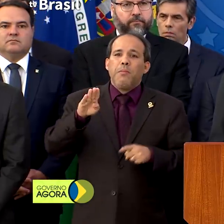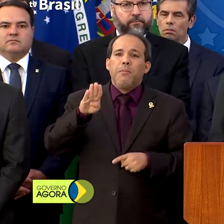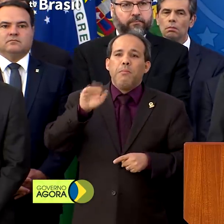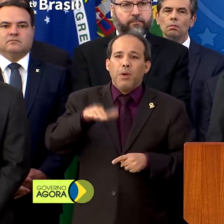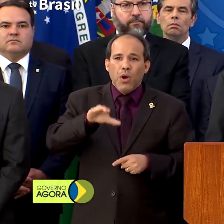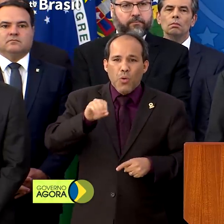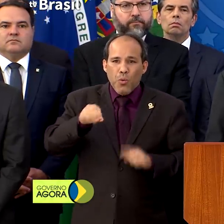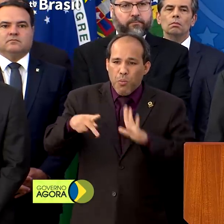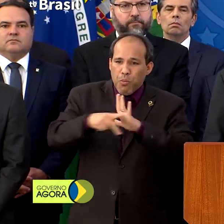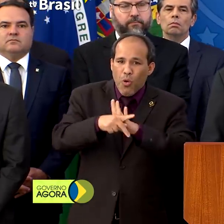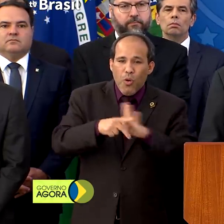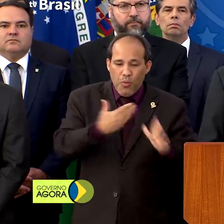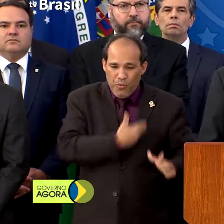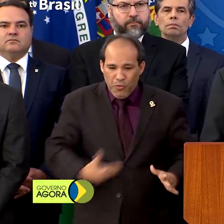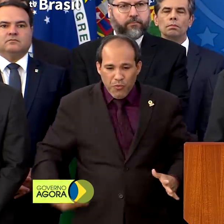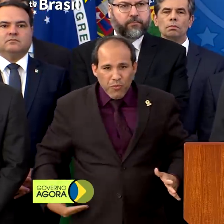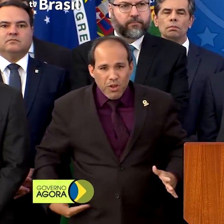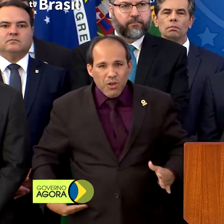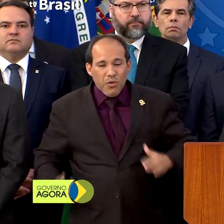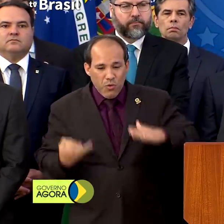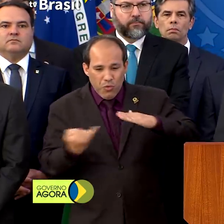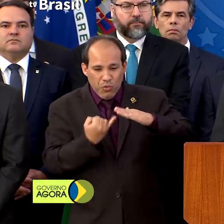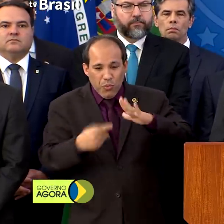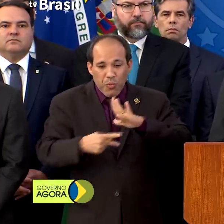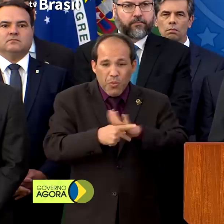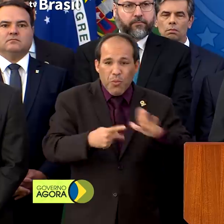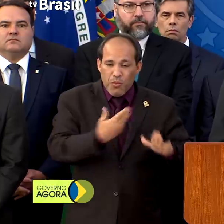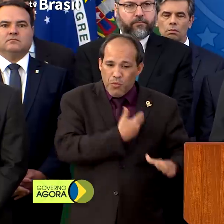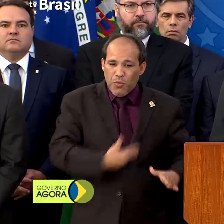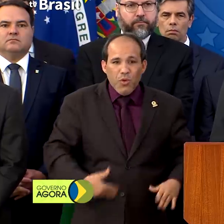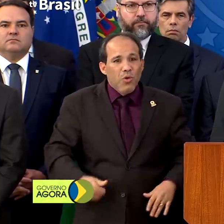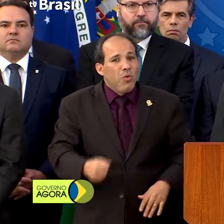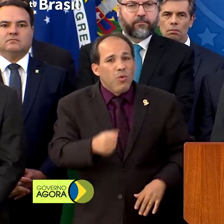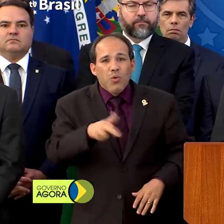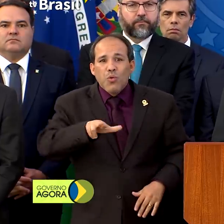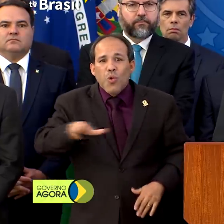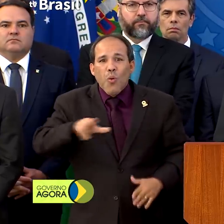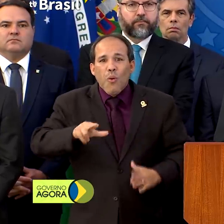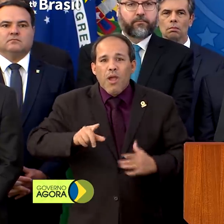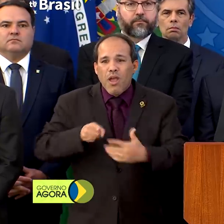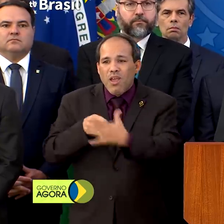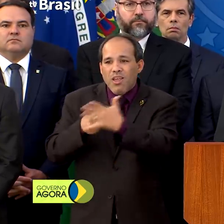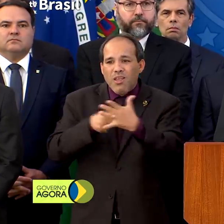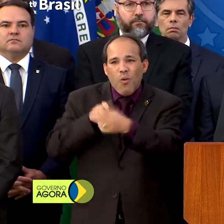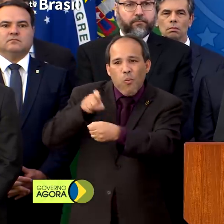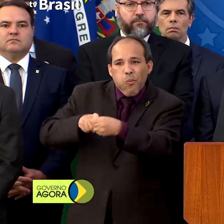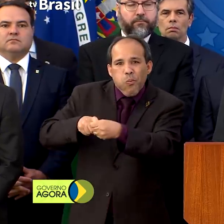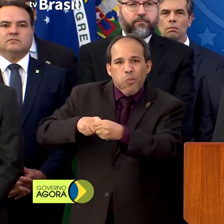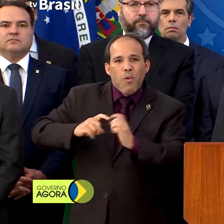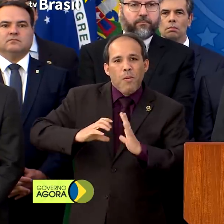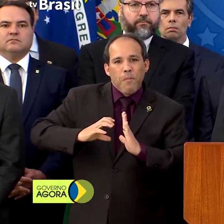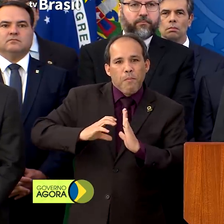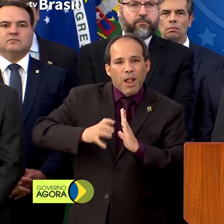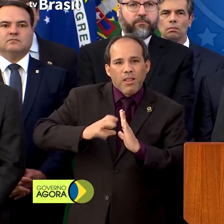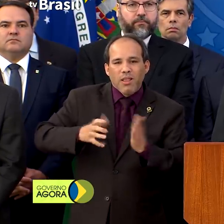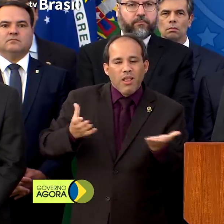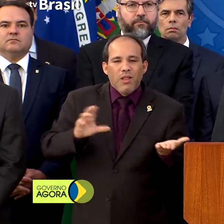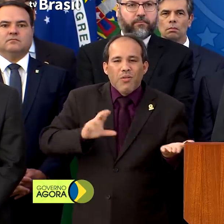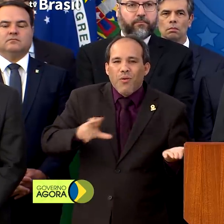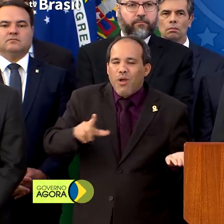não passavam por indicações partidárias, está na cara